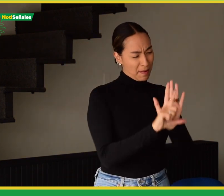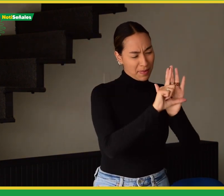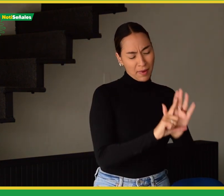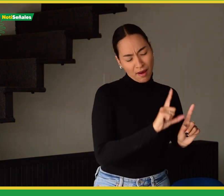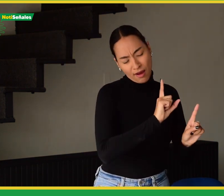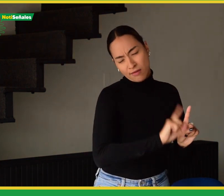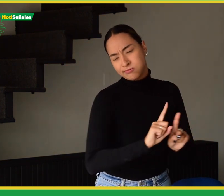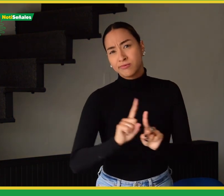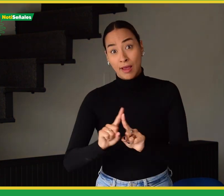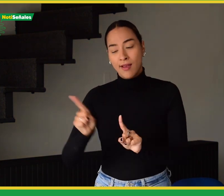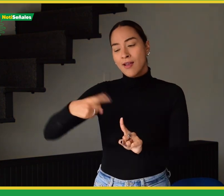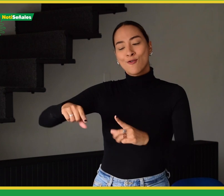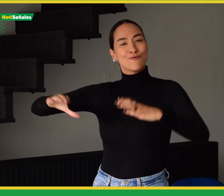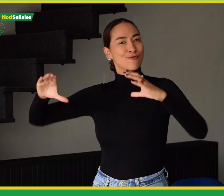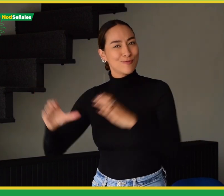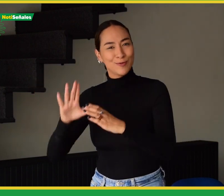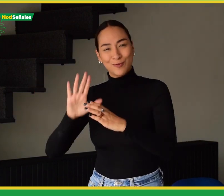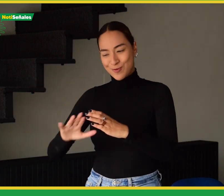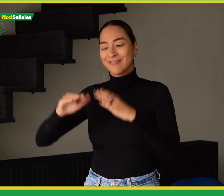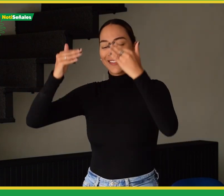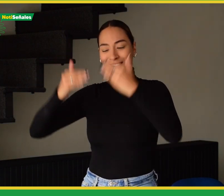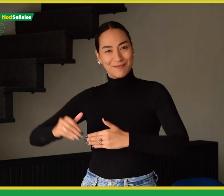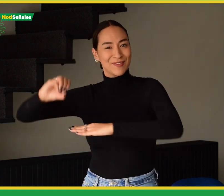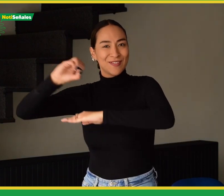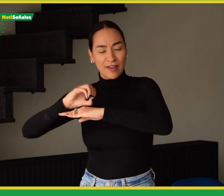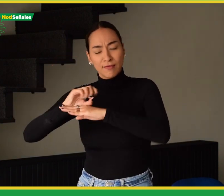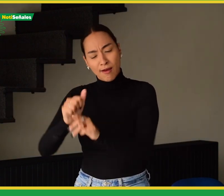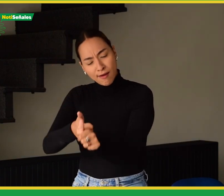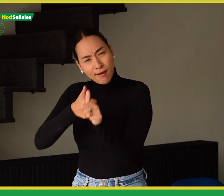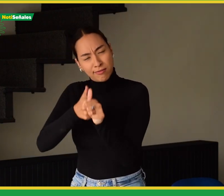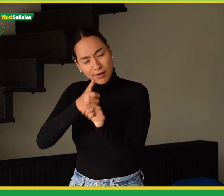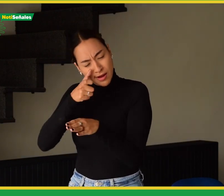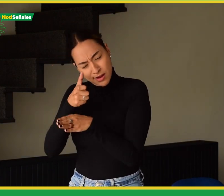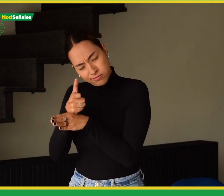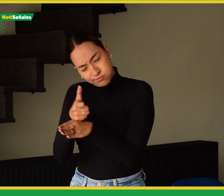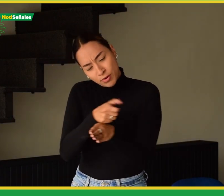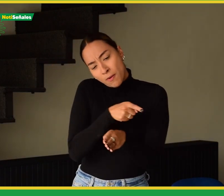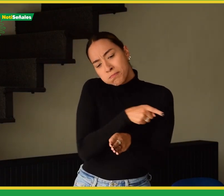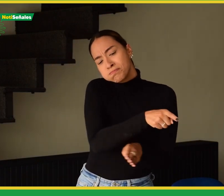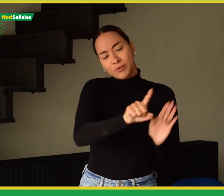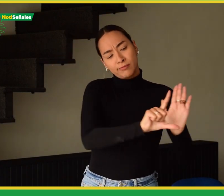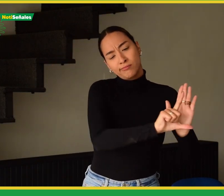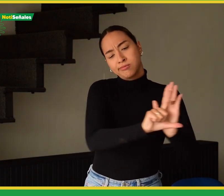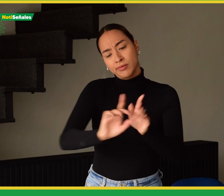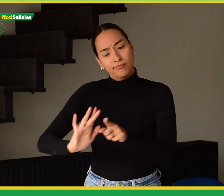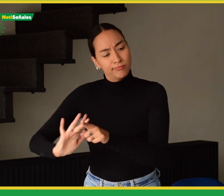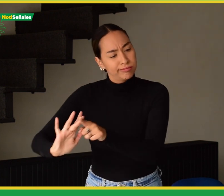como Estado parte, que concreta sus disposiciones en distintas leyes, este conjunto de organizaciones se han aunado para velar y hacer seguimiento a la